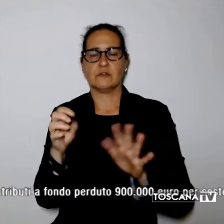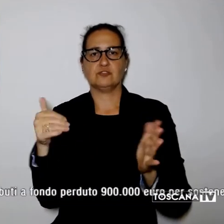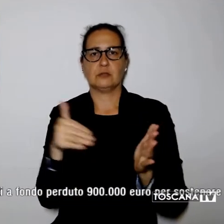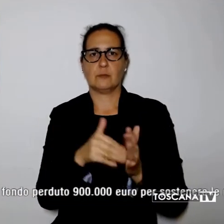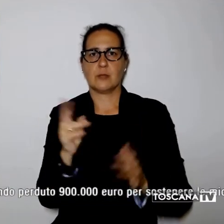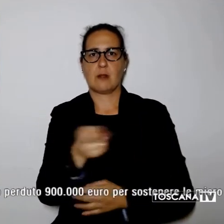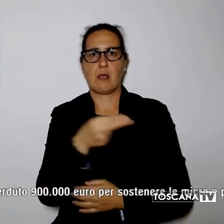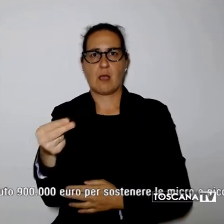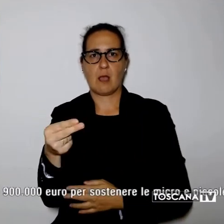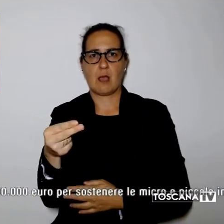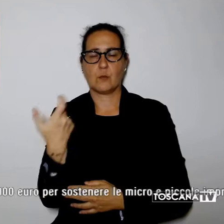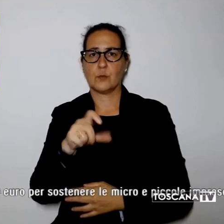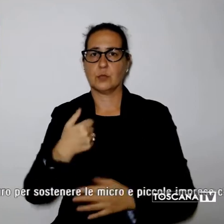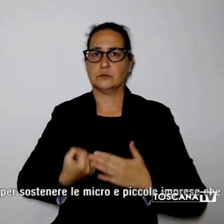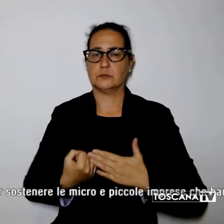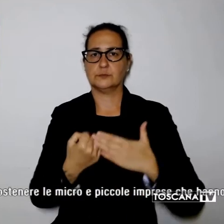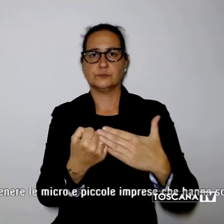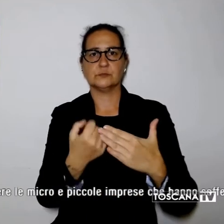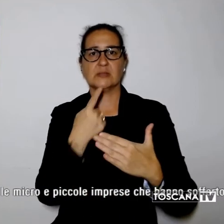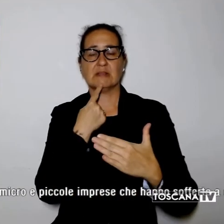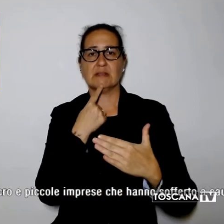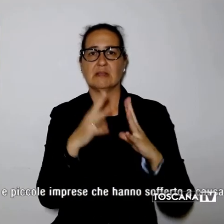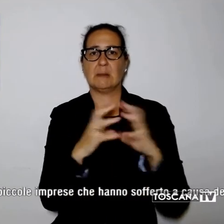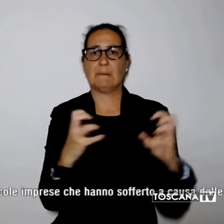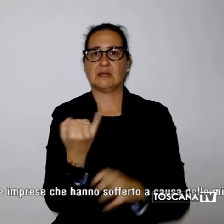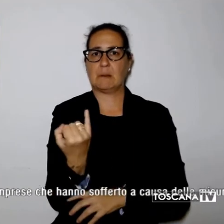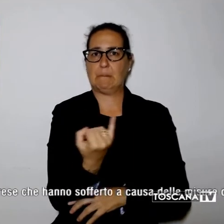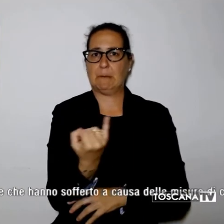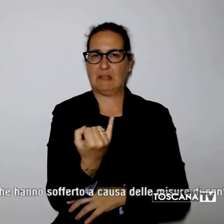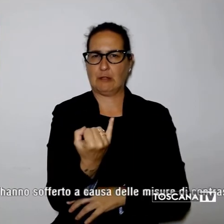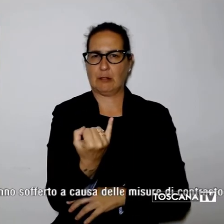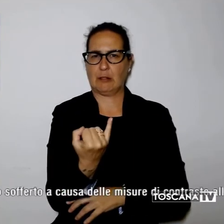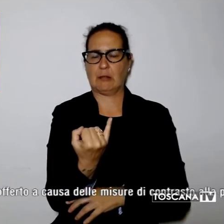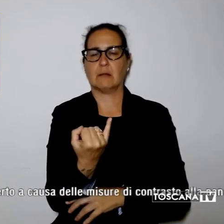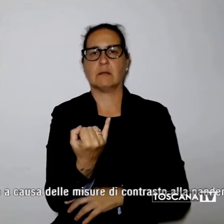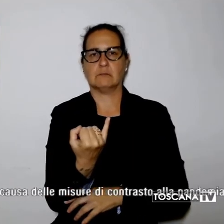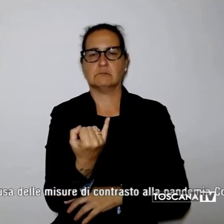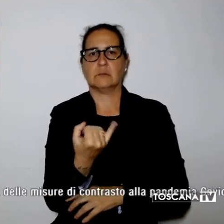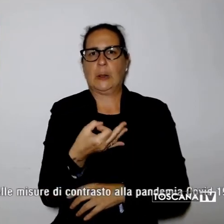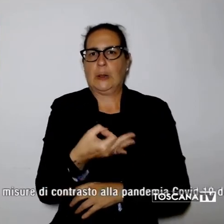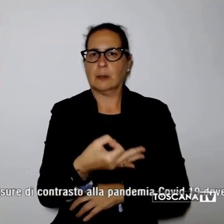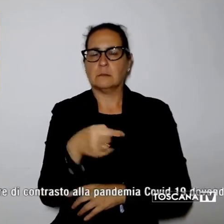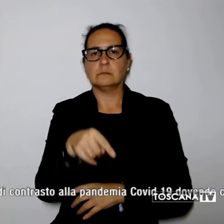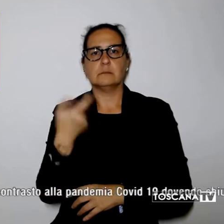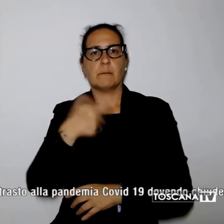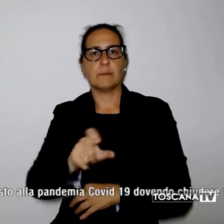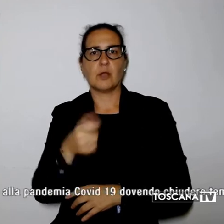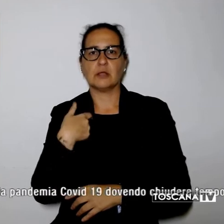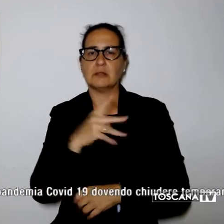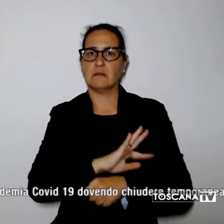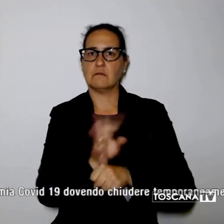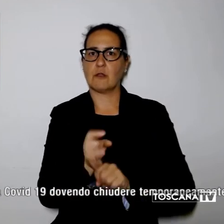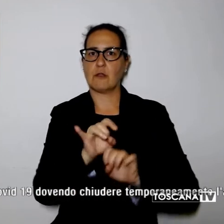per sostenere le micro e piccole imprese che hanno sofferto a causa delle misure di contrasto